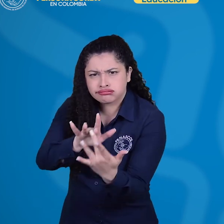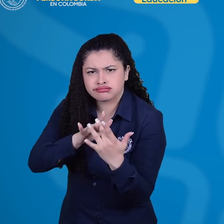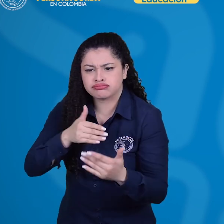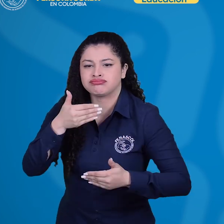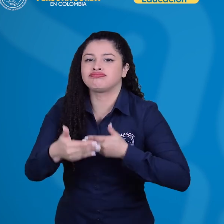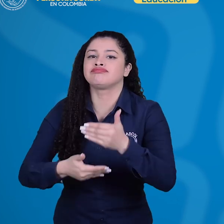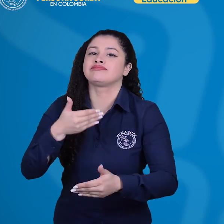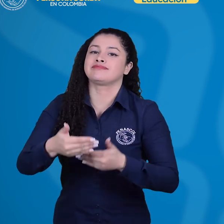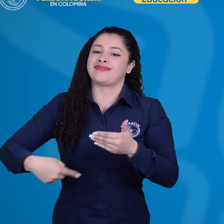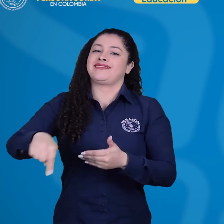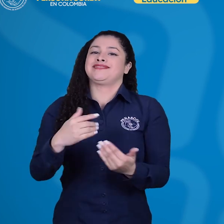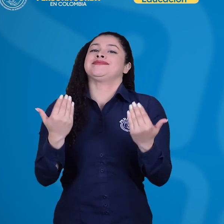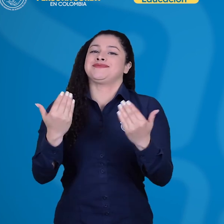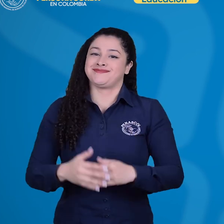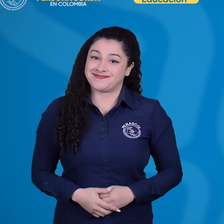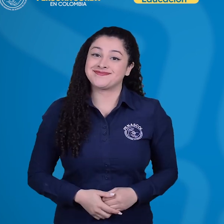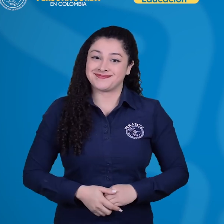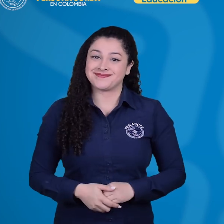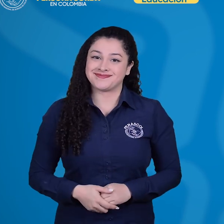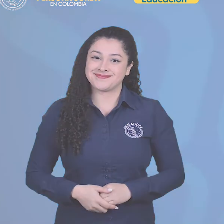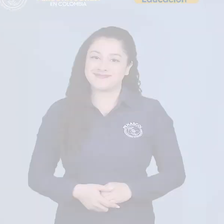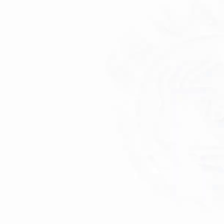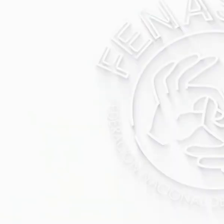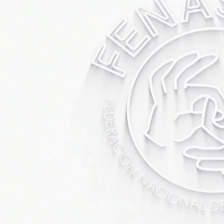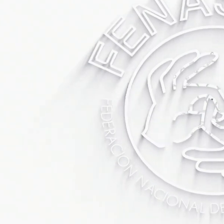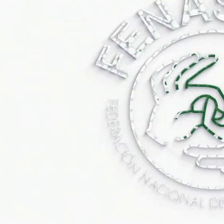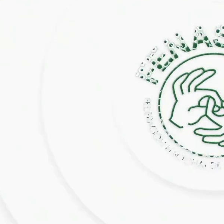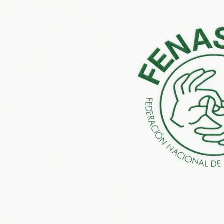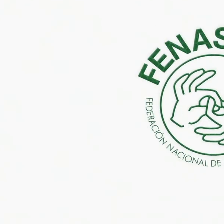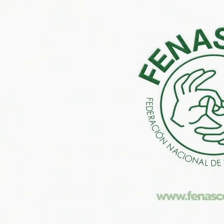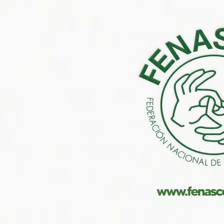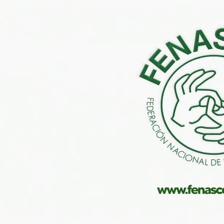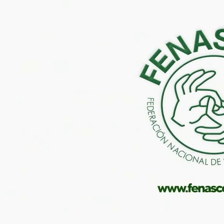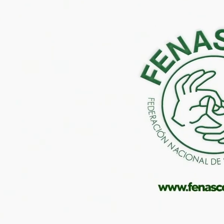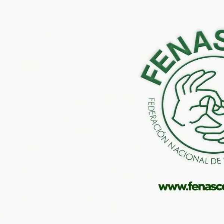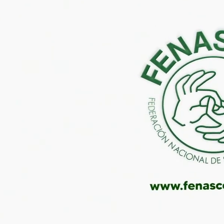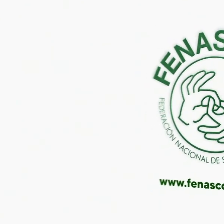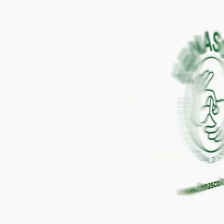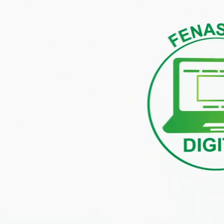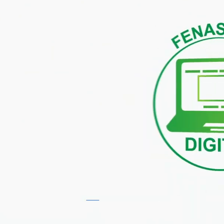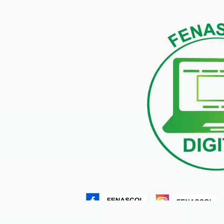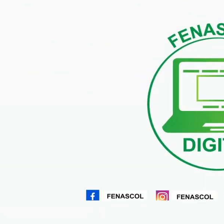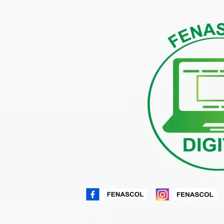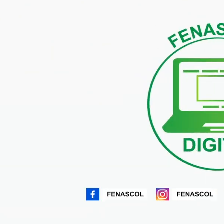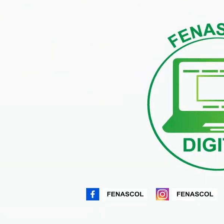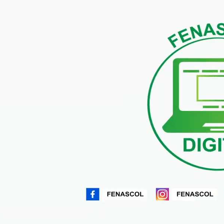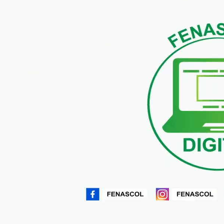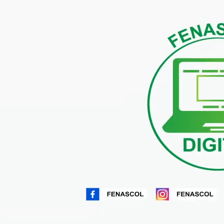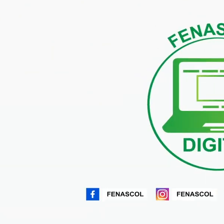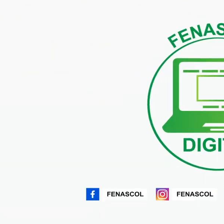El aprendizaje de la lengua de señas colombiana a padres de familia y